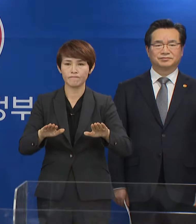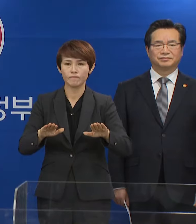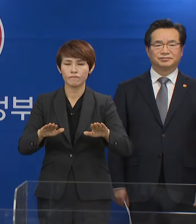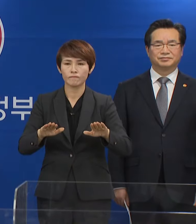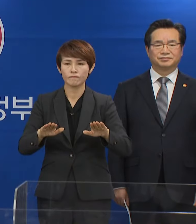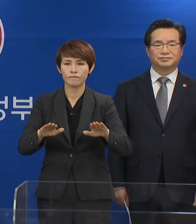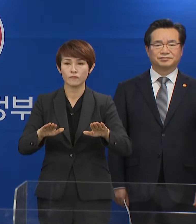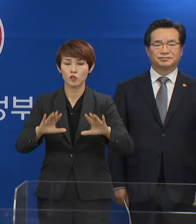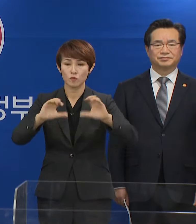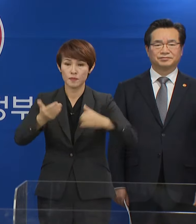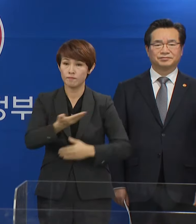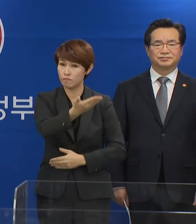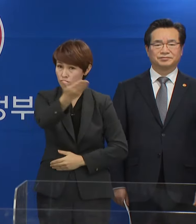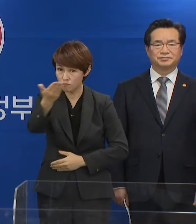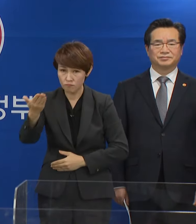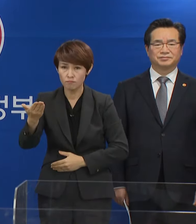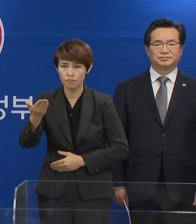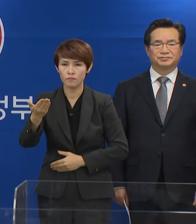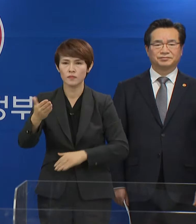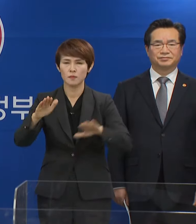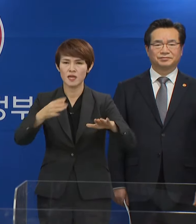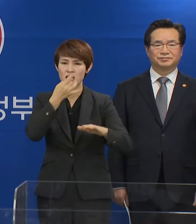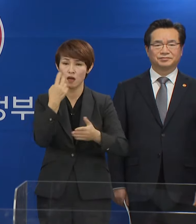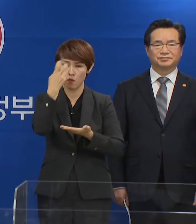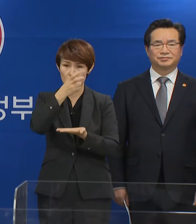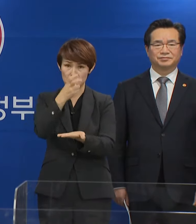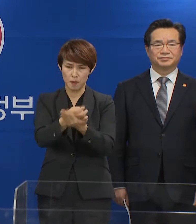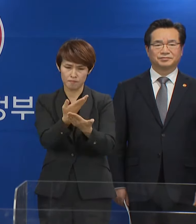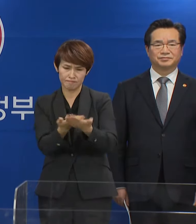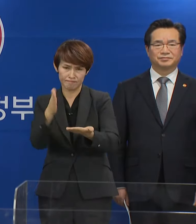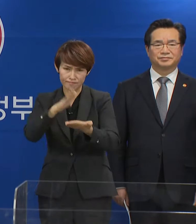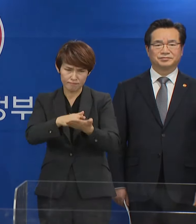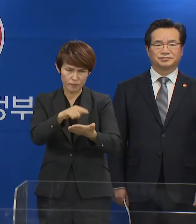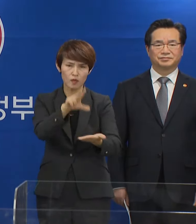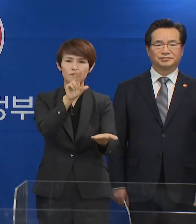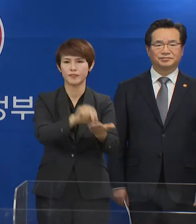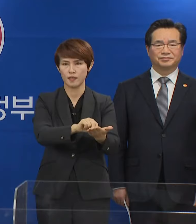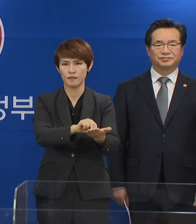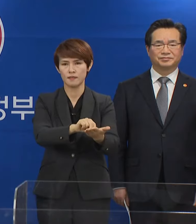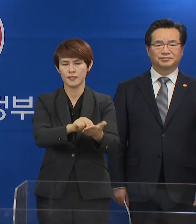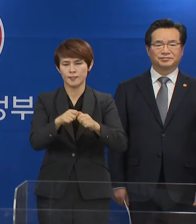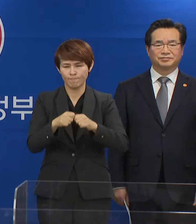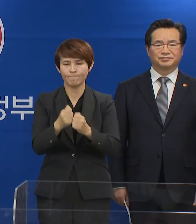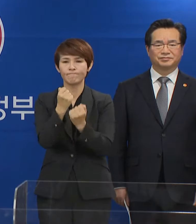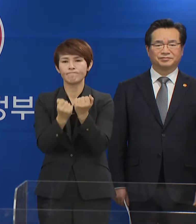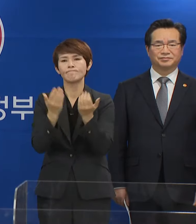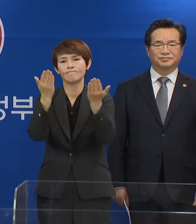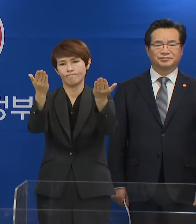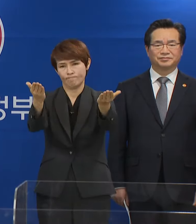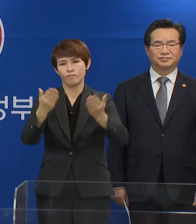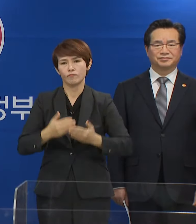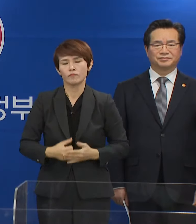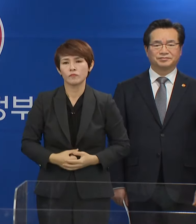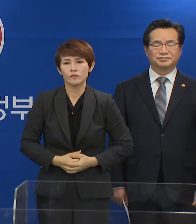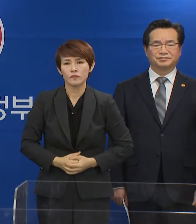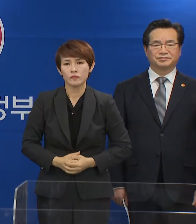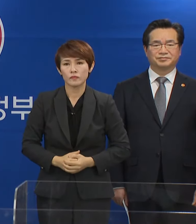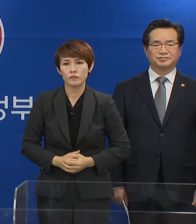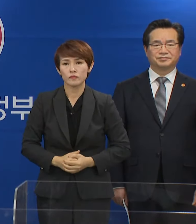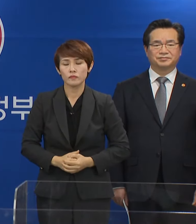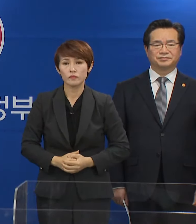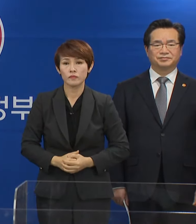빌어 국민들께 이번 양곡관리법 개정안의 문제점을 소상히 말씀드리고자 합니다.